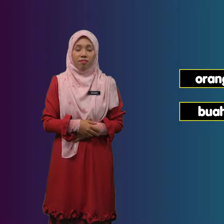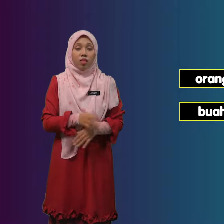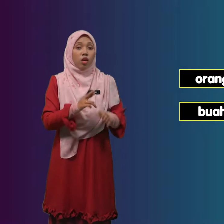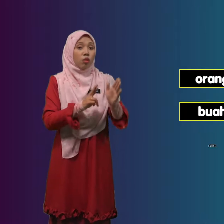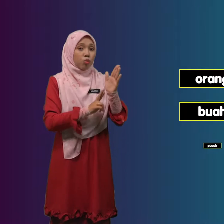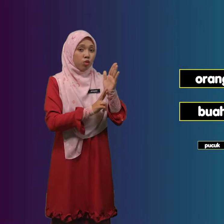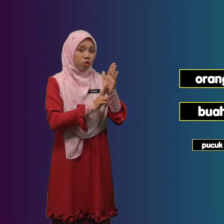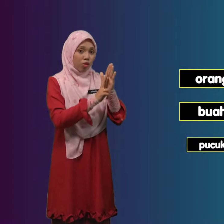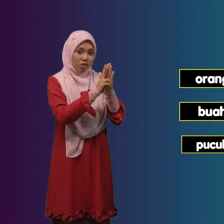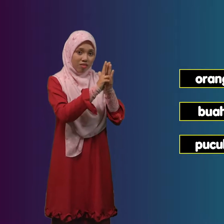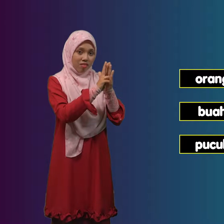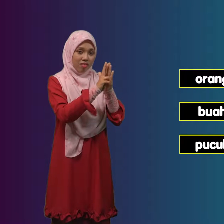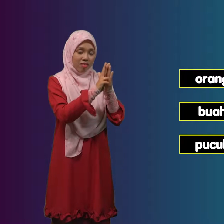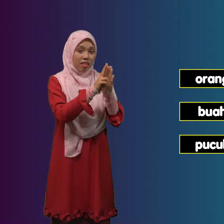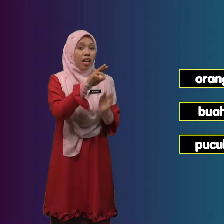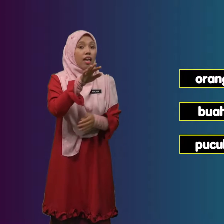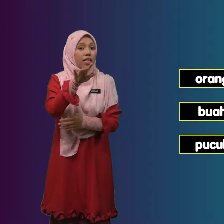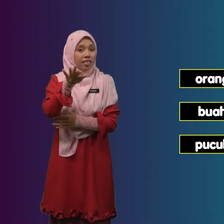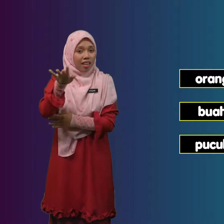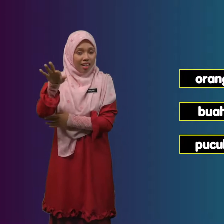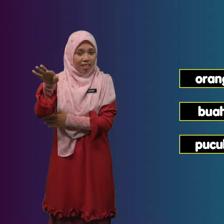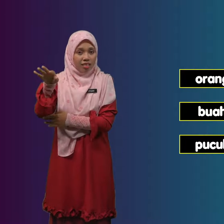Pucuk Ejaan